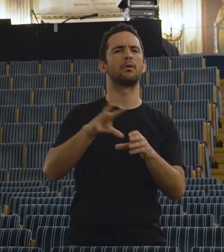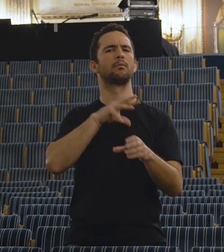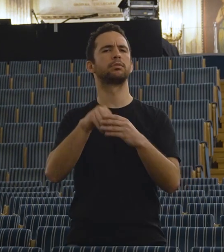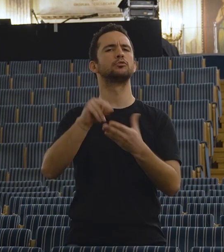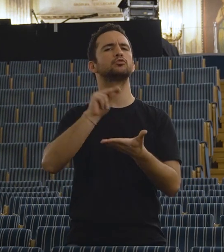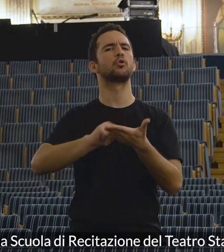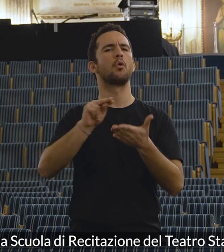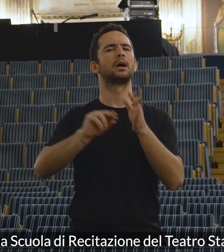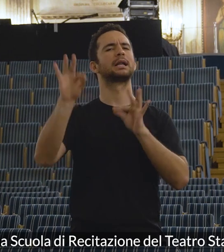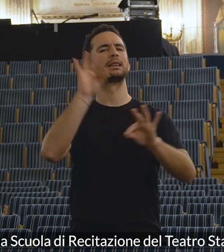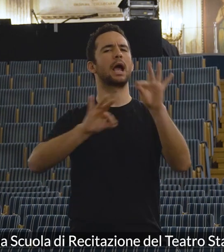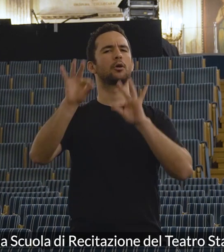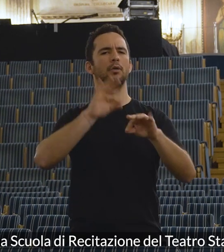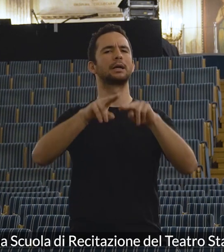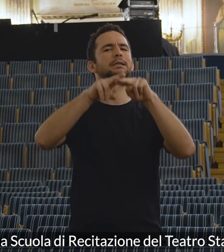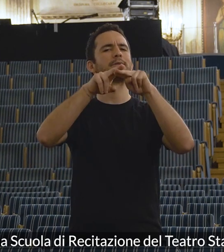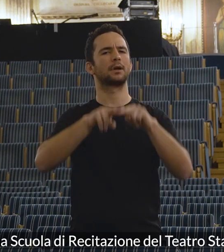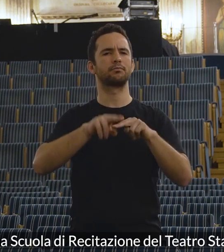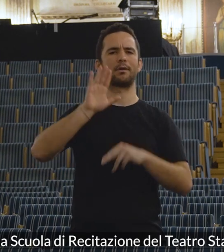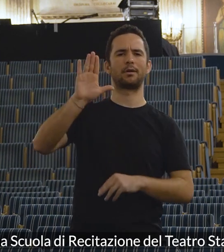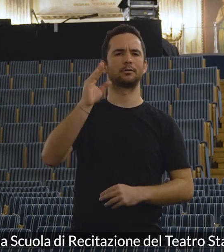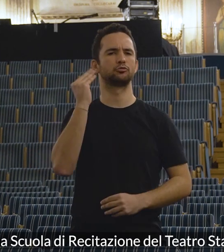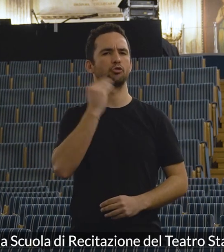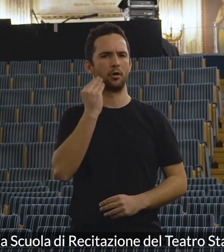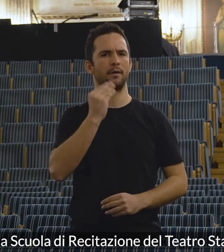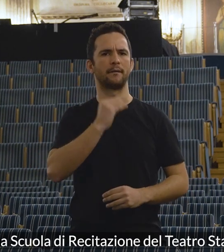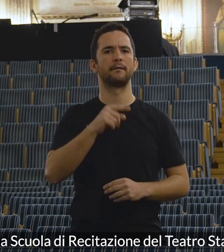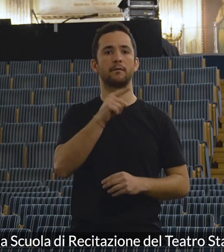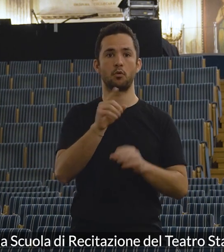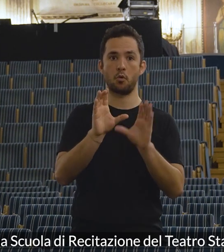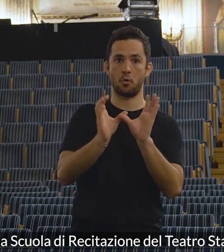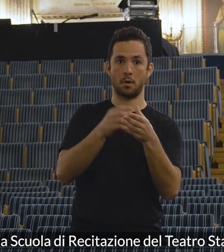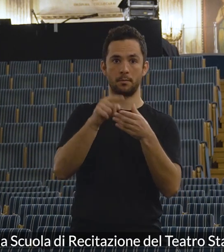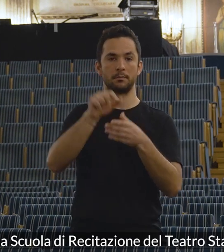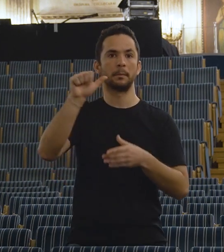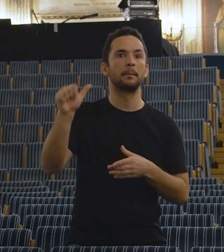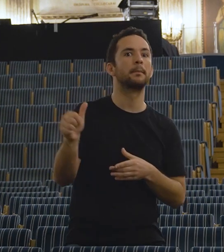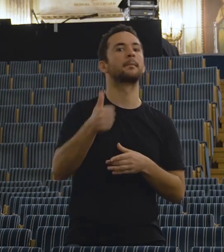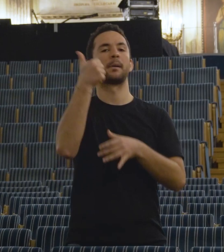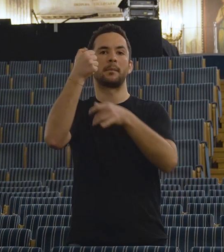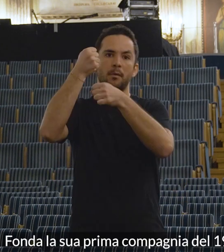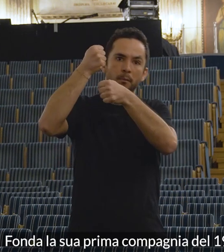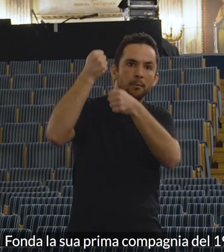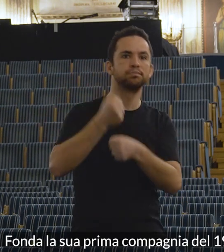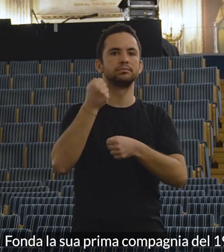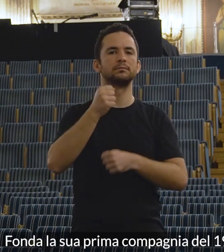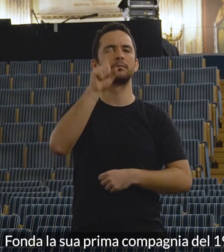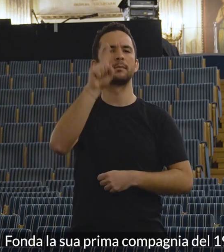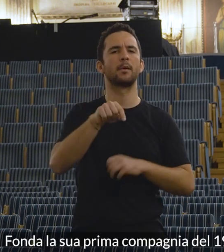Si forma alla Scuola di recitazione del Teatro Stabile di Genova. fonda la sua prima